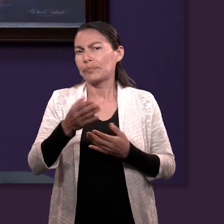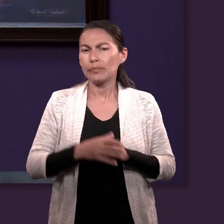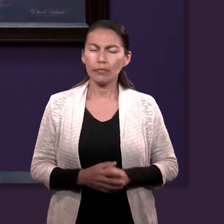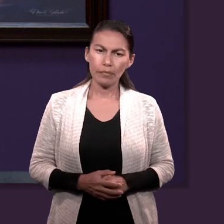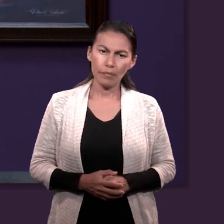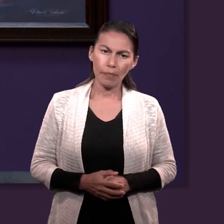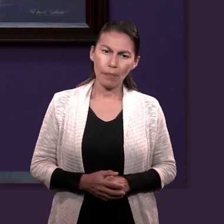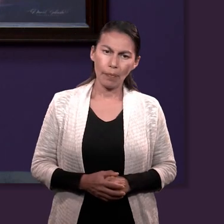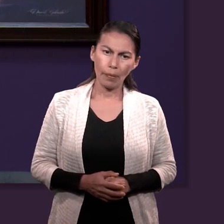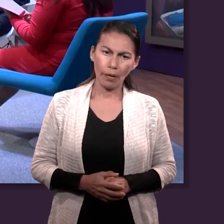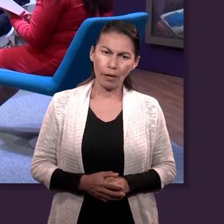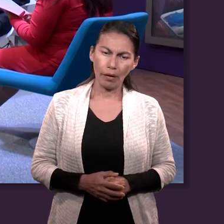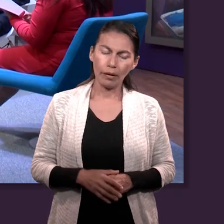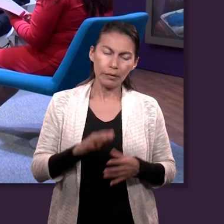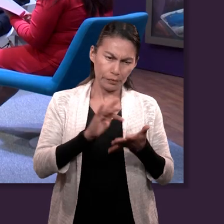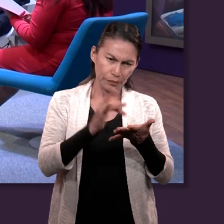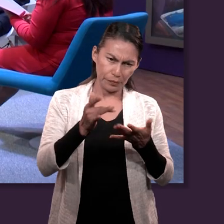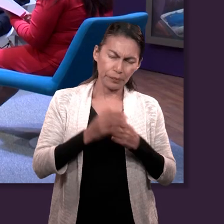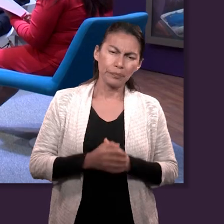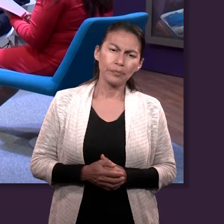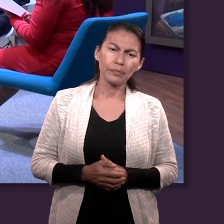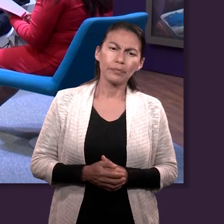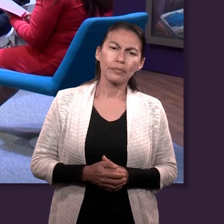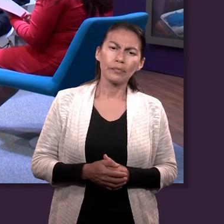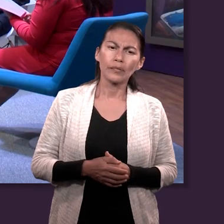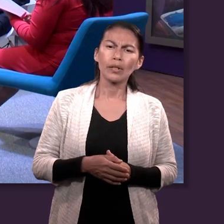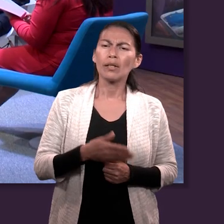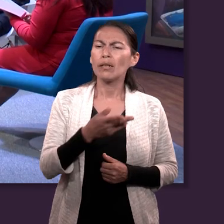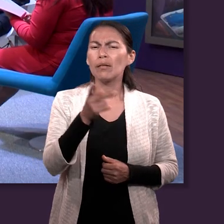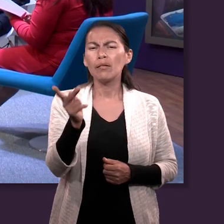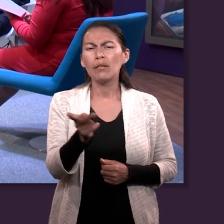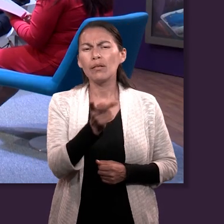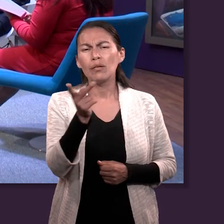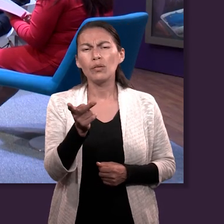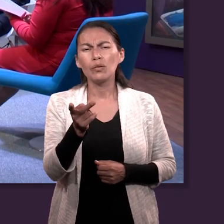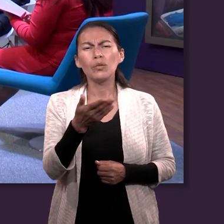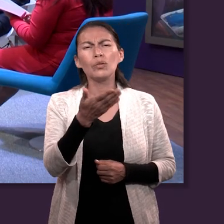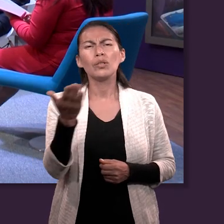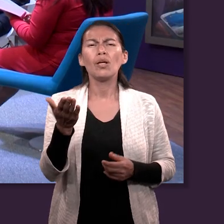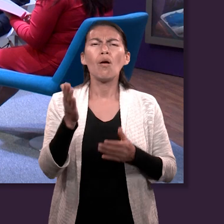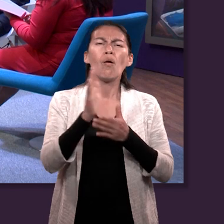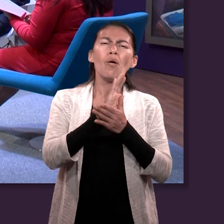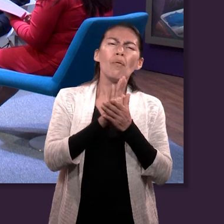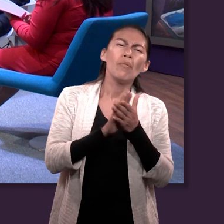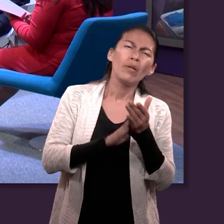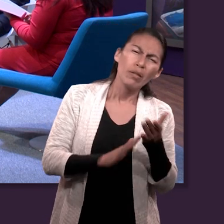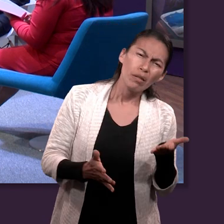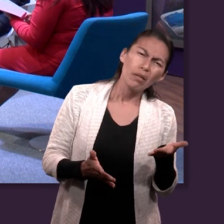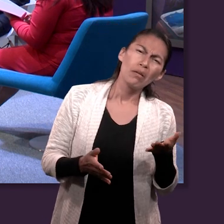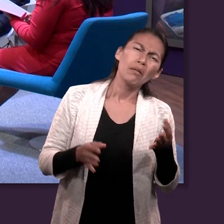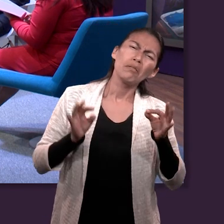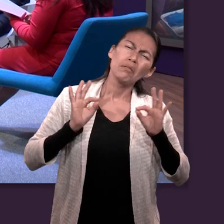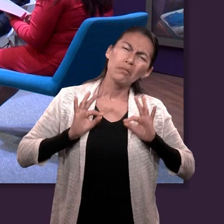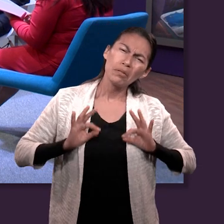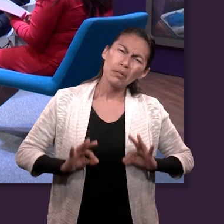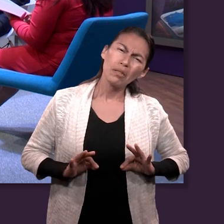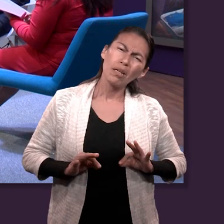Muchas gracias. Me gustaría preguntarles, ¿qué principios de mansedumbre y humildad en medio del crisol podemos